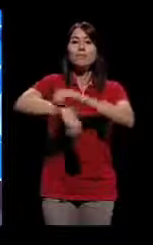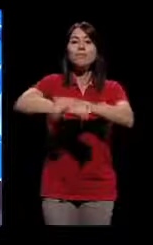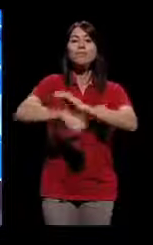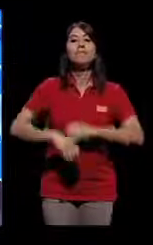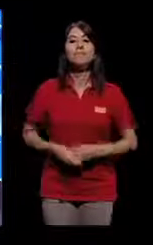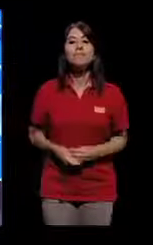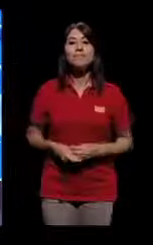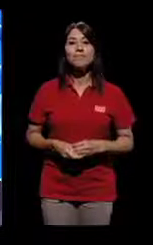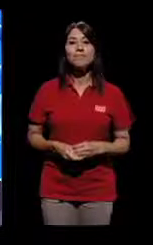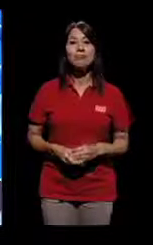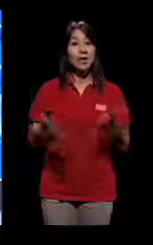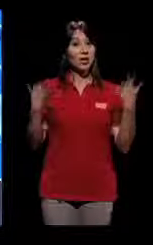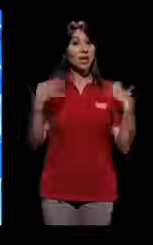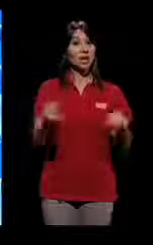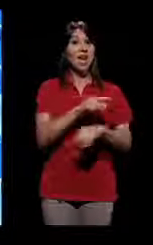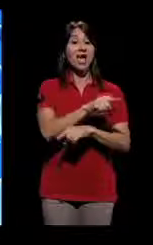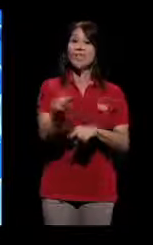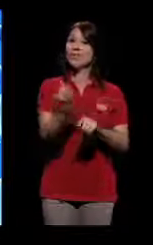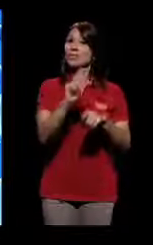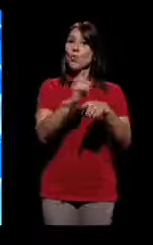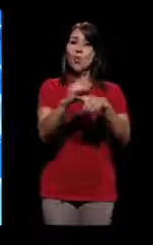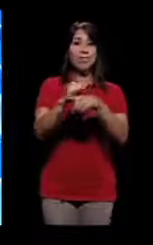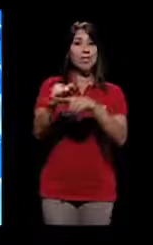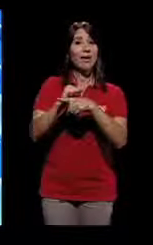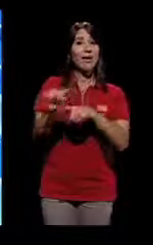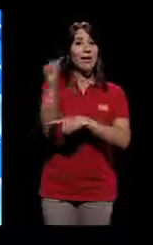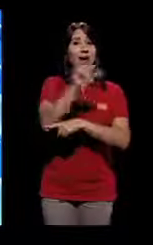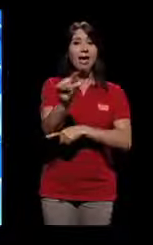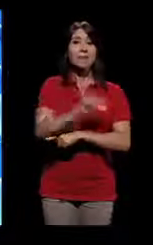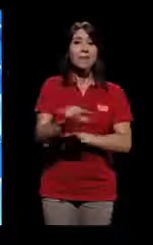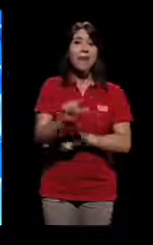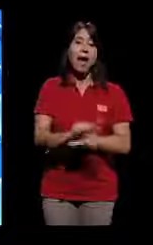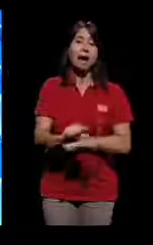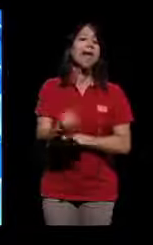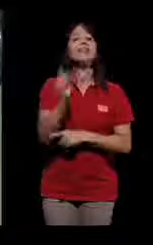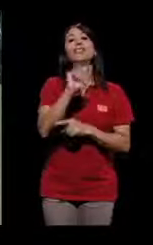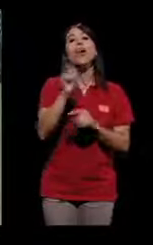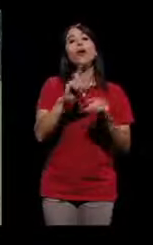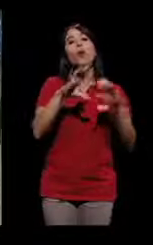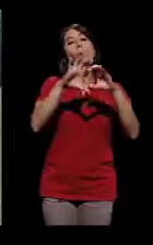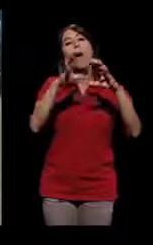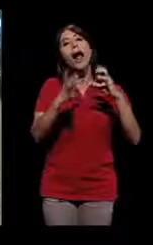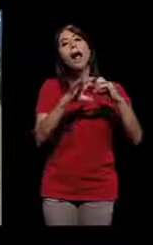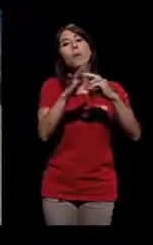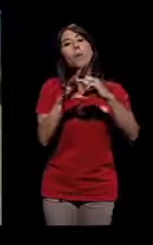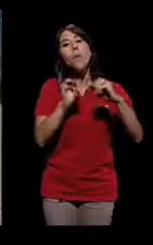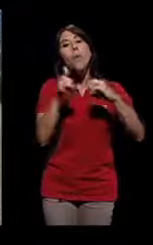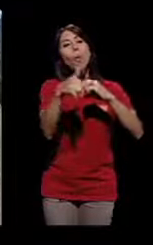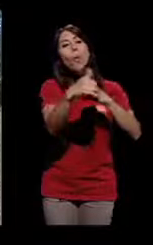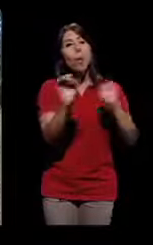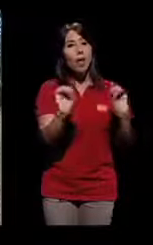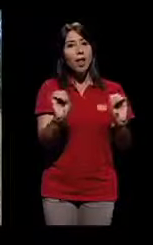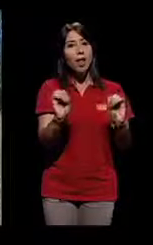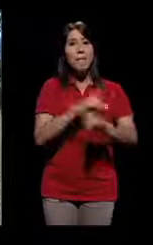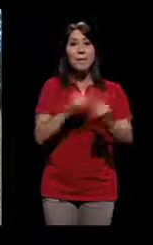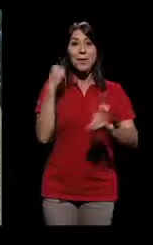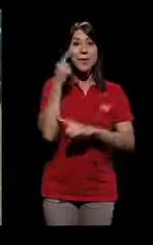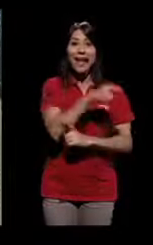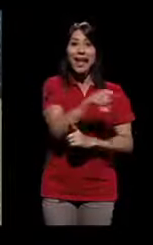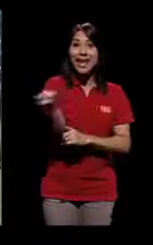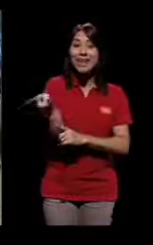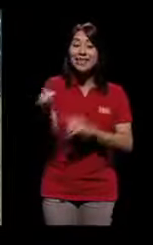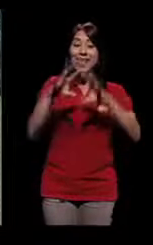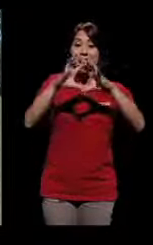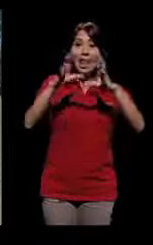Y si volviera a nacer y tuviera oportunidad, volvería a patear bola. Aunque ya no entrenan cada